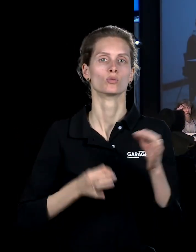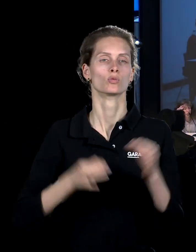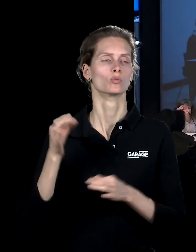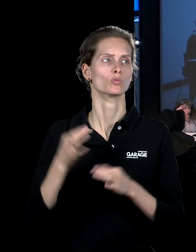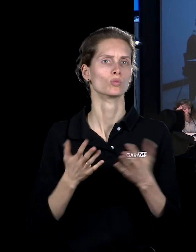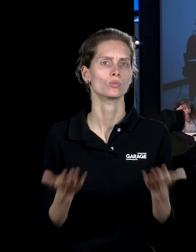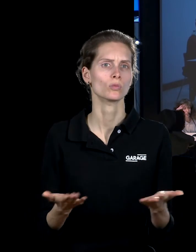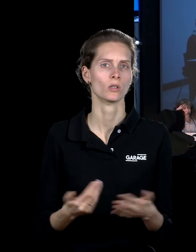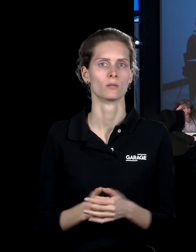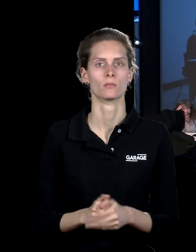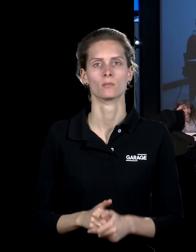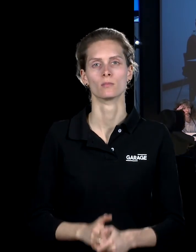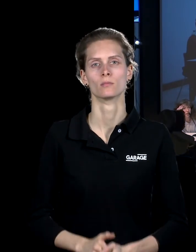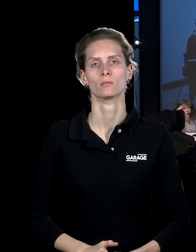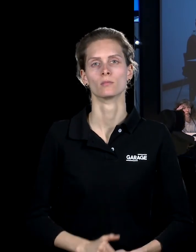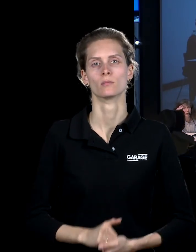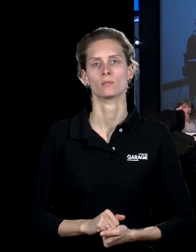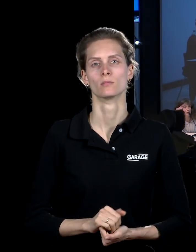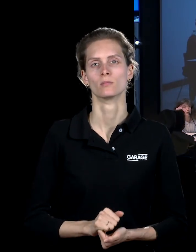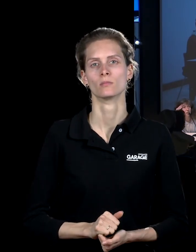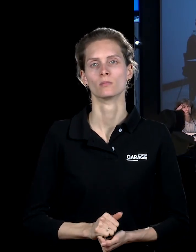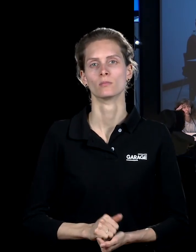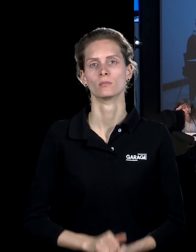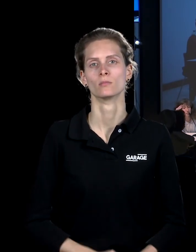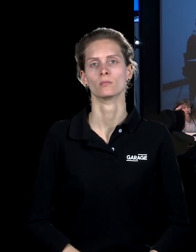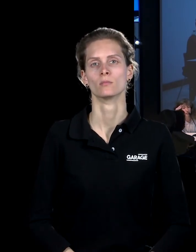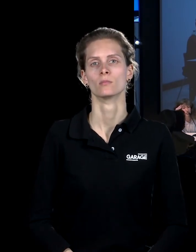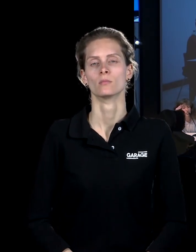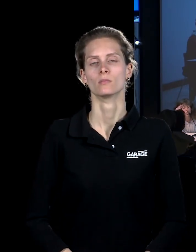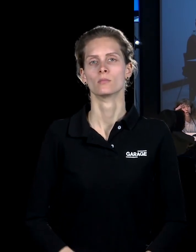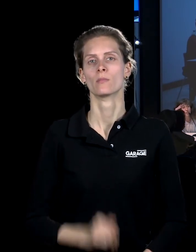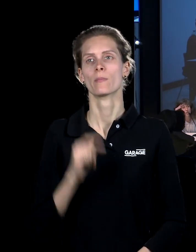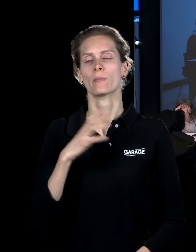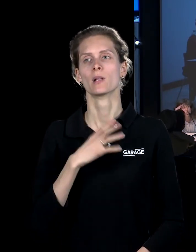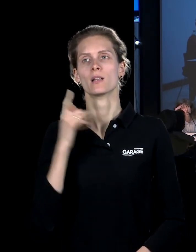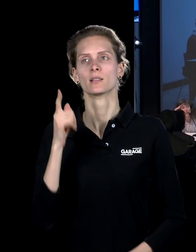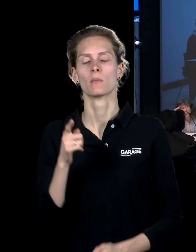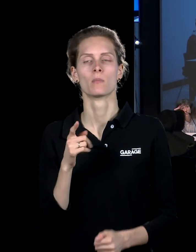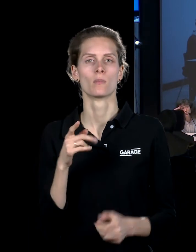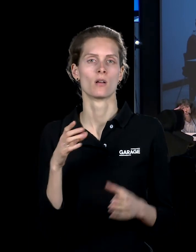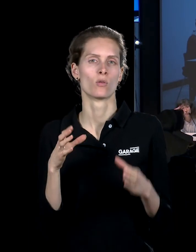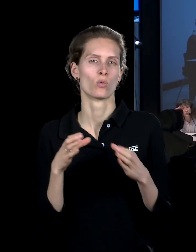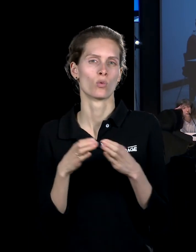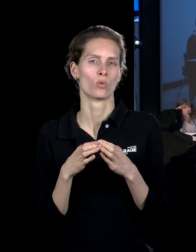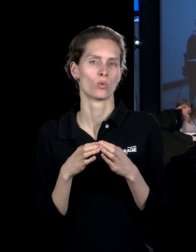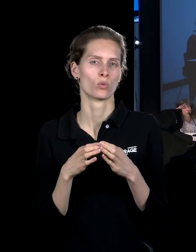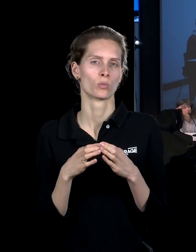реального, который был над... проходил 80-е годы над группой ультралевых террористов.